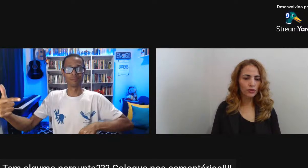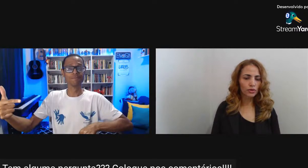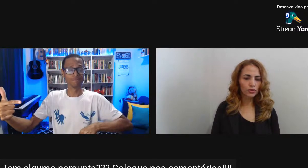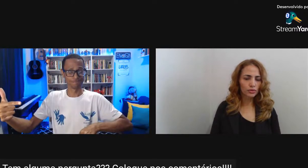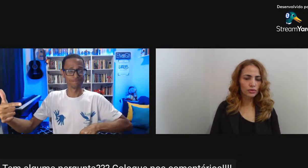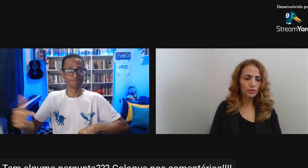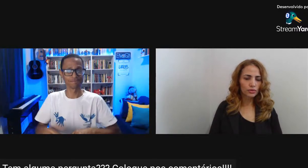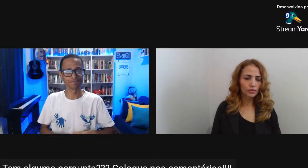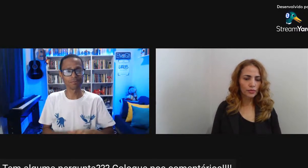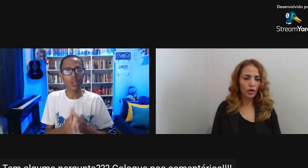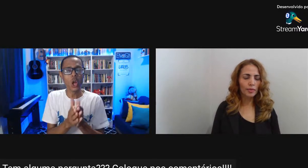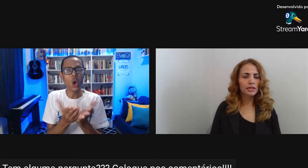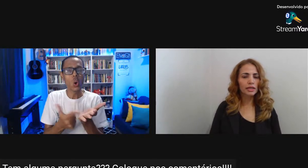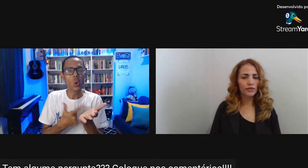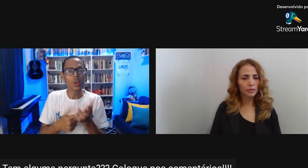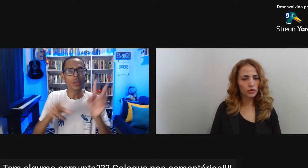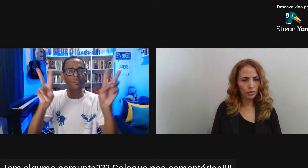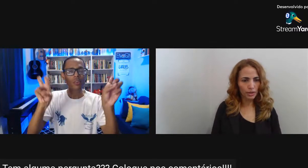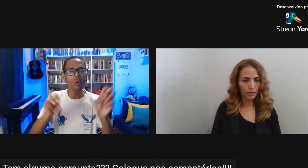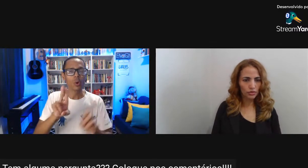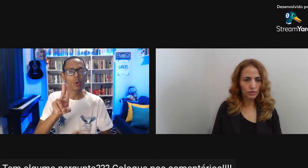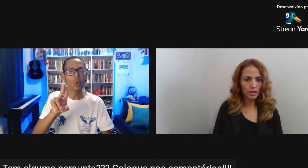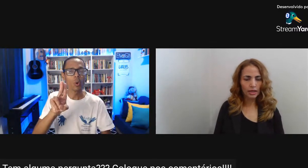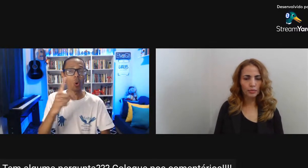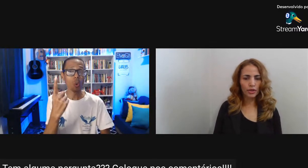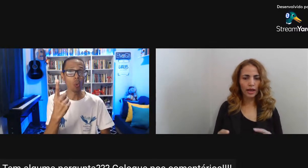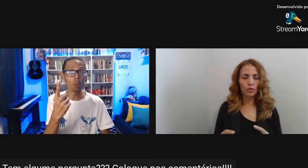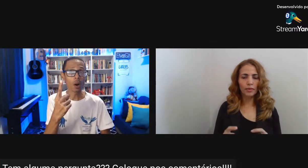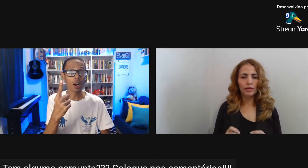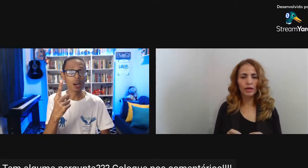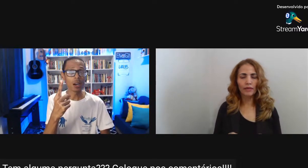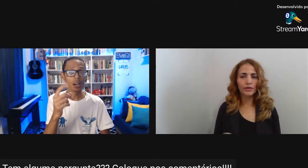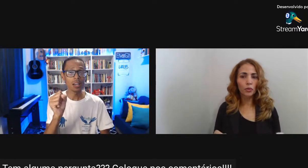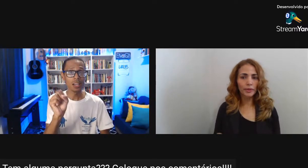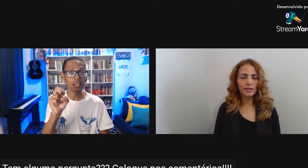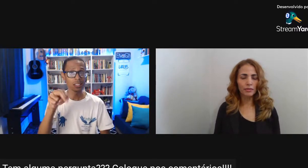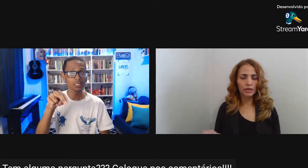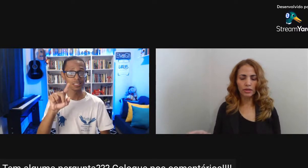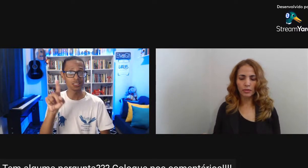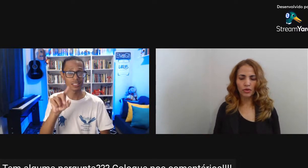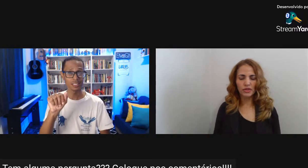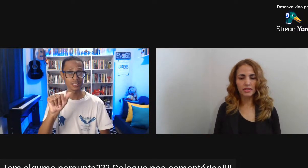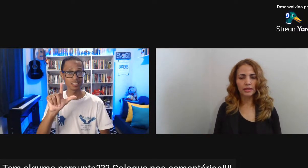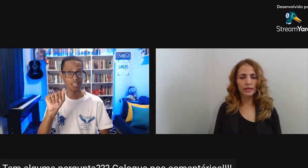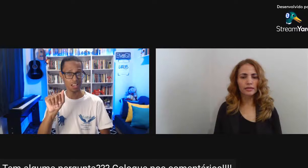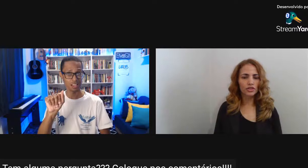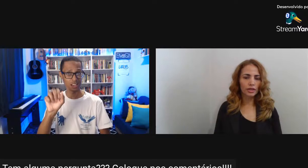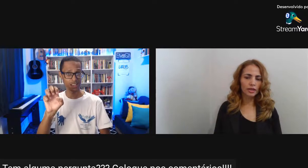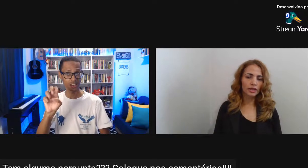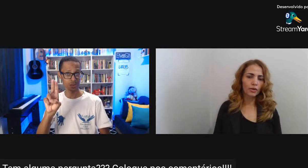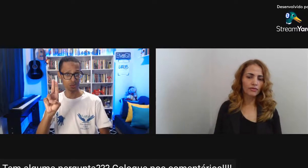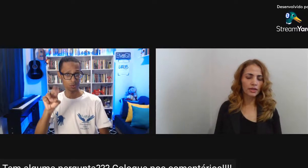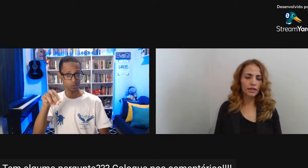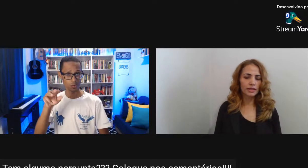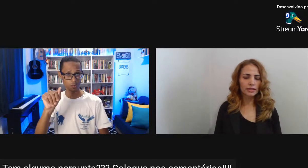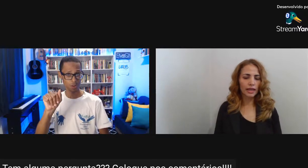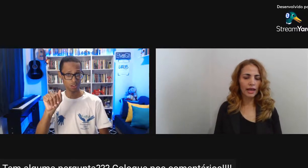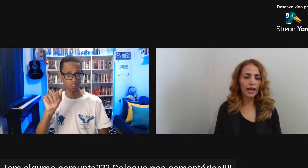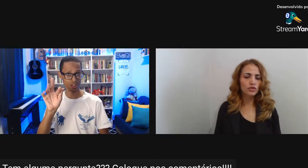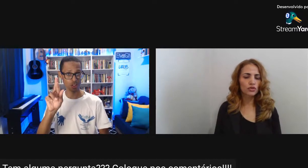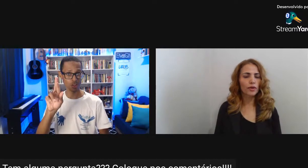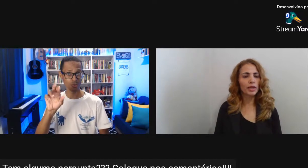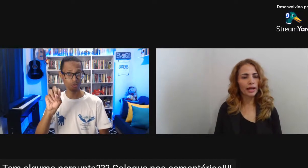Senzala Uma Flor O Robert Silentes Fala muito sobre isso Porque havia um pensamento Até 1970 De que não havia